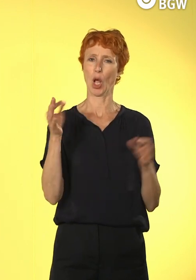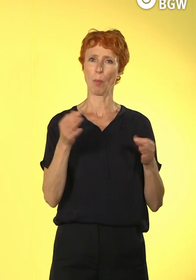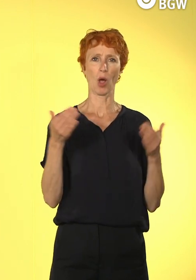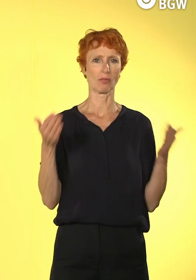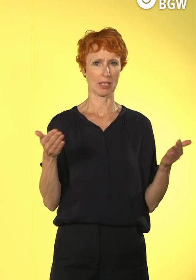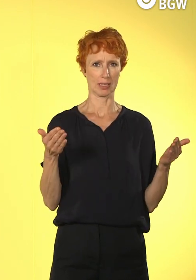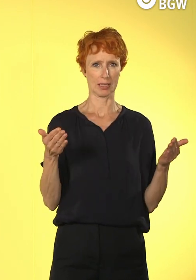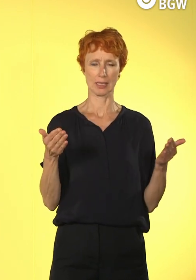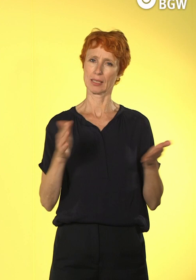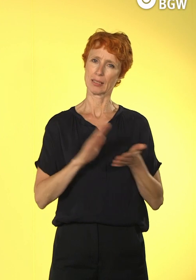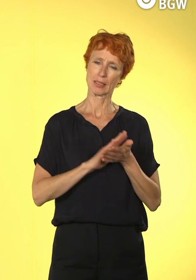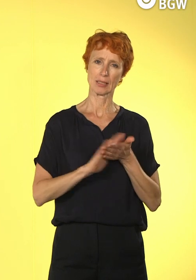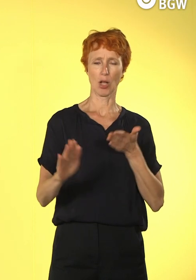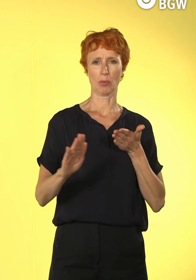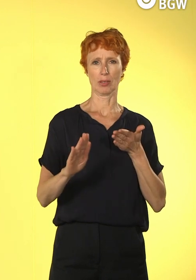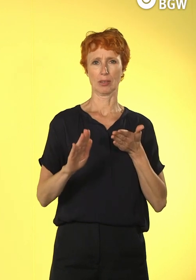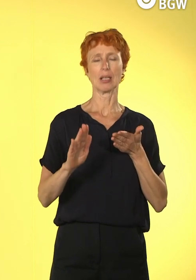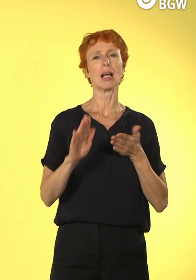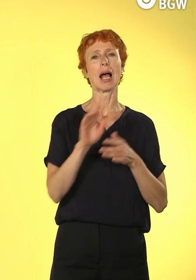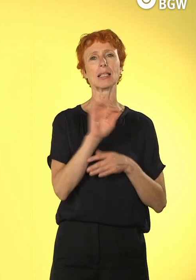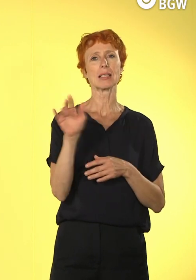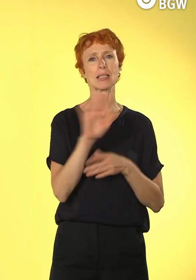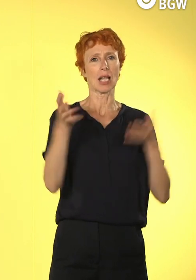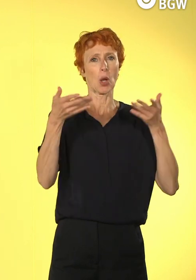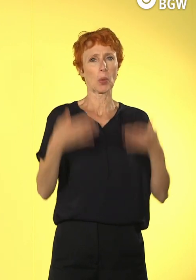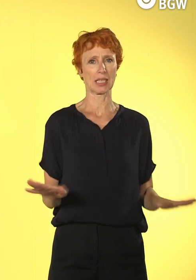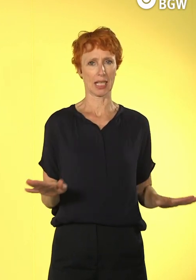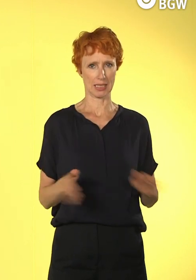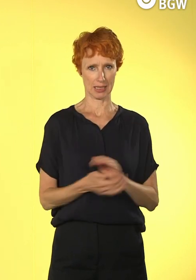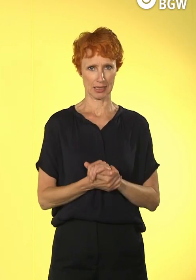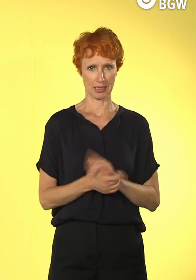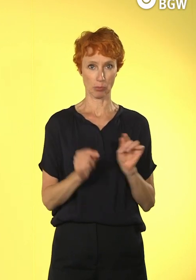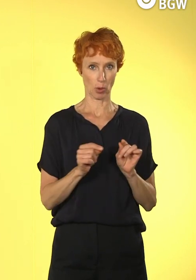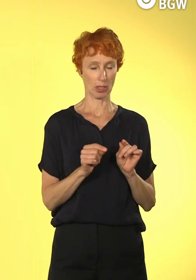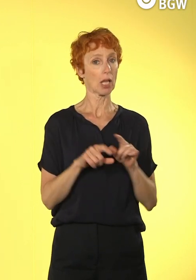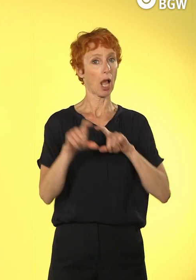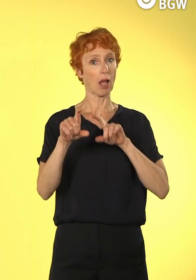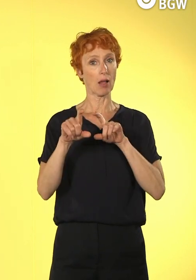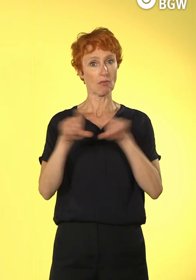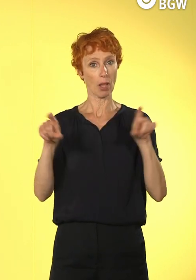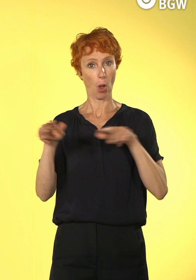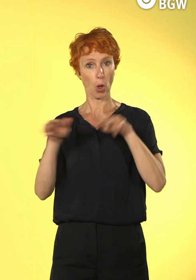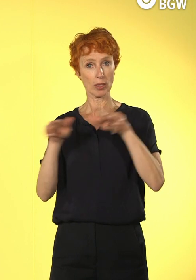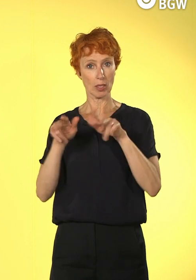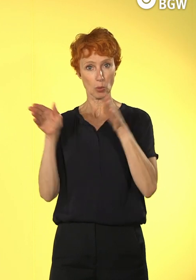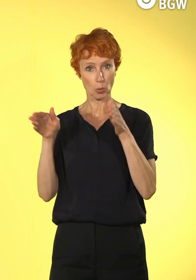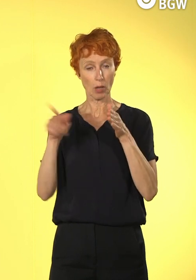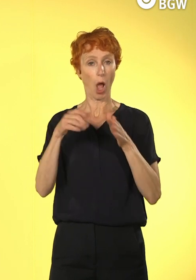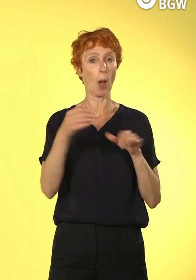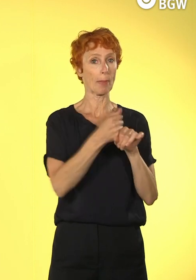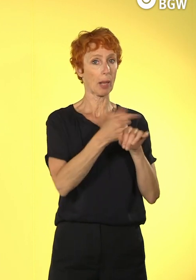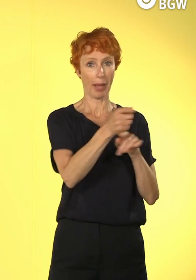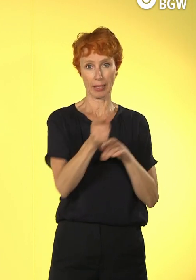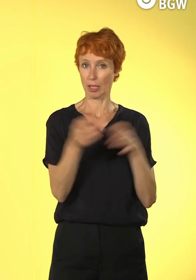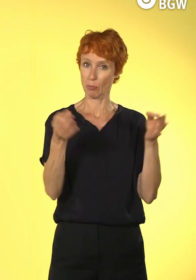ausgeprägte Digital Readiness in einer Organisation und bei den Menschen, die bei dieser Organisation arbeiten. Wie